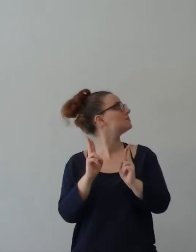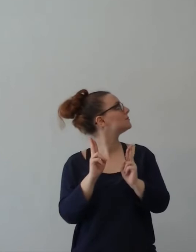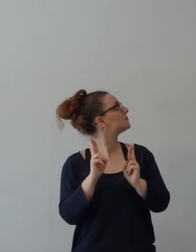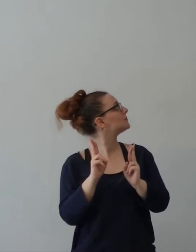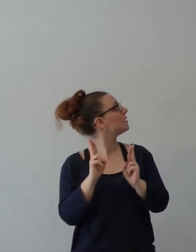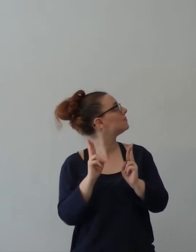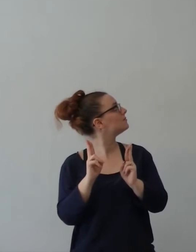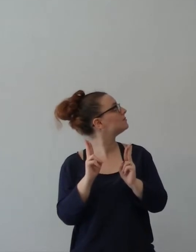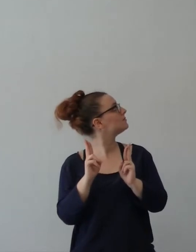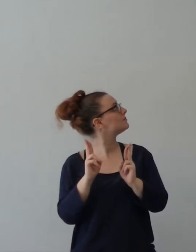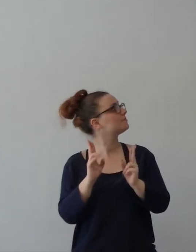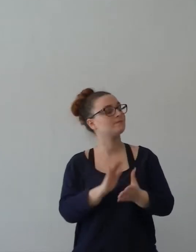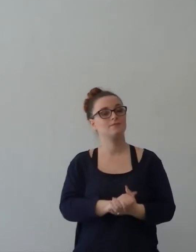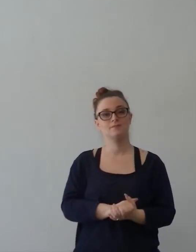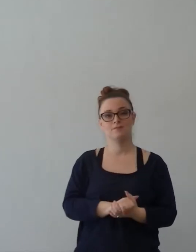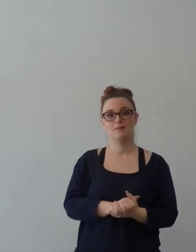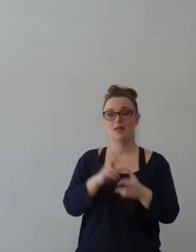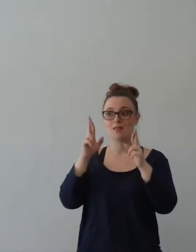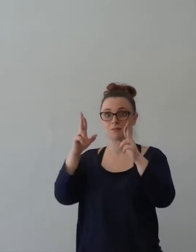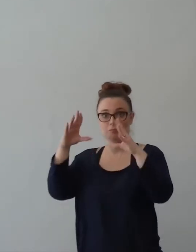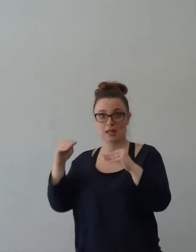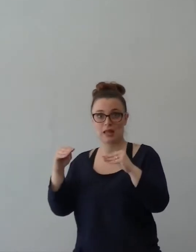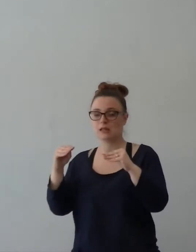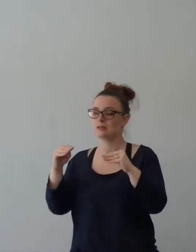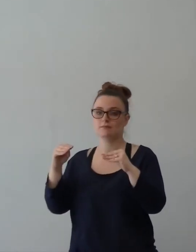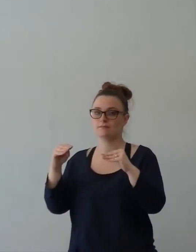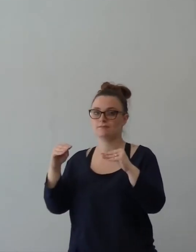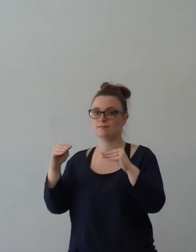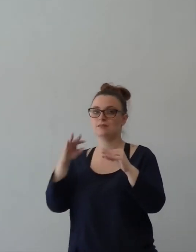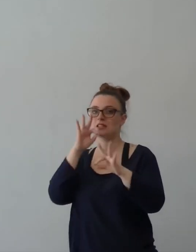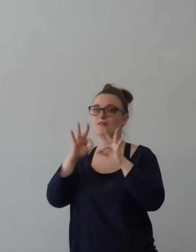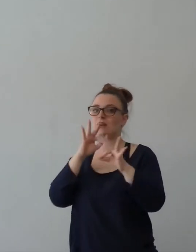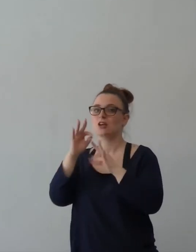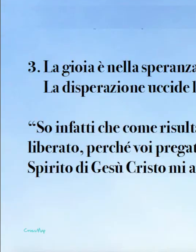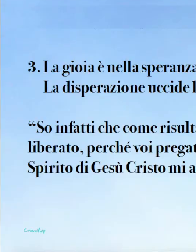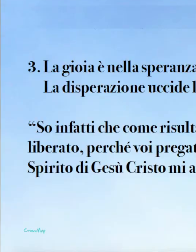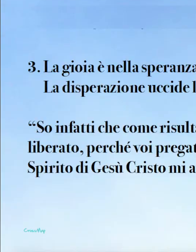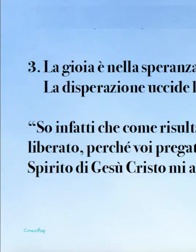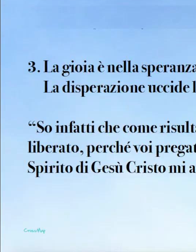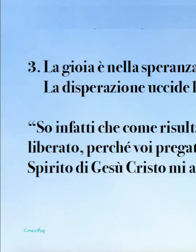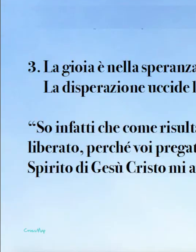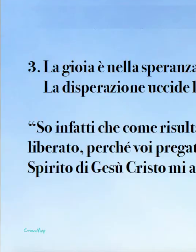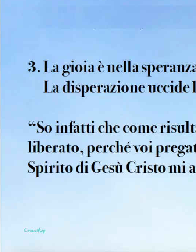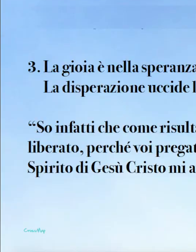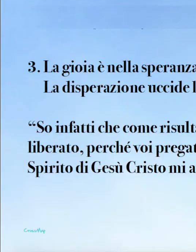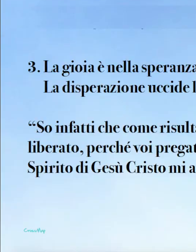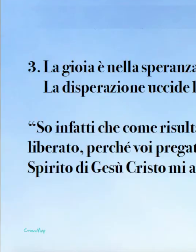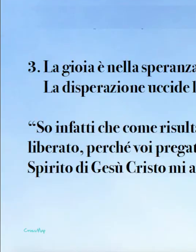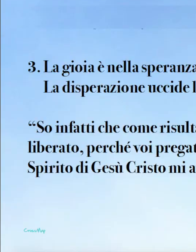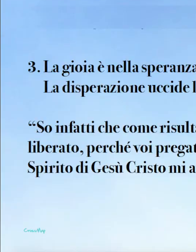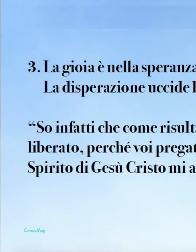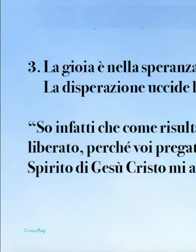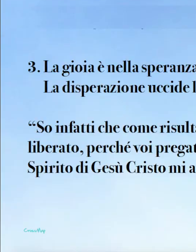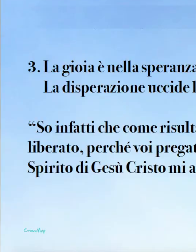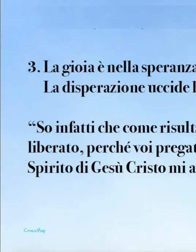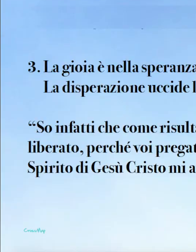La gioia è nella speranza. La disperazione uccide la gioia. Filippesi 1,19. So infatti che come risultato io